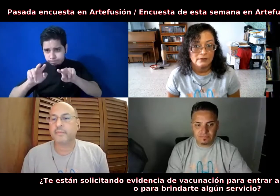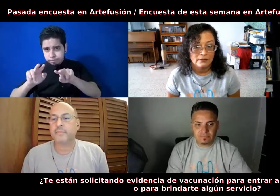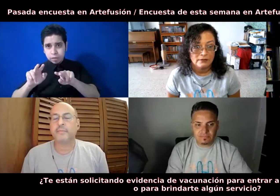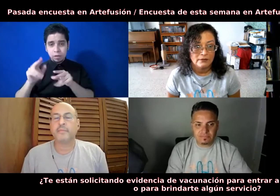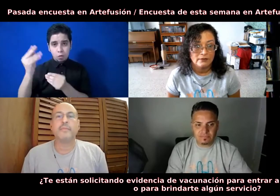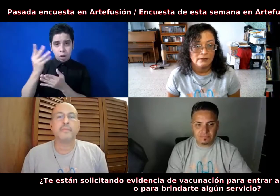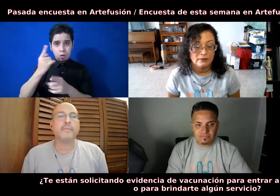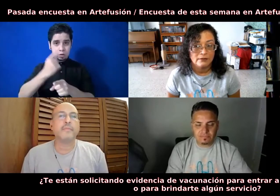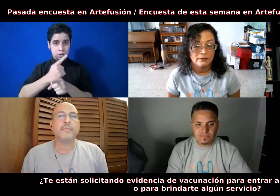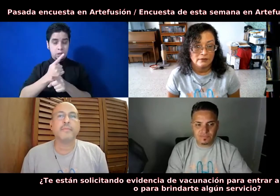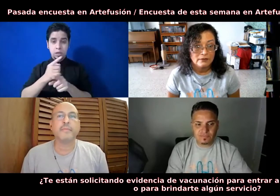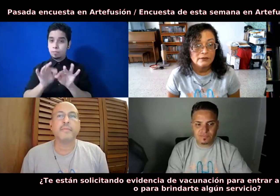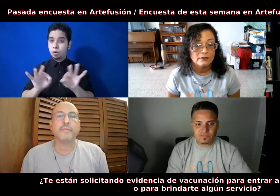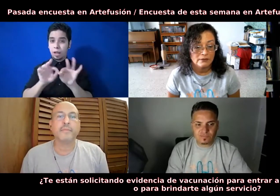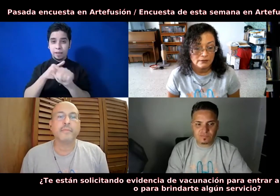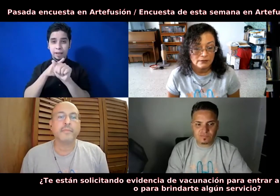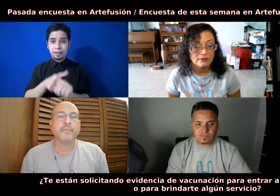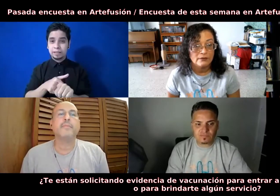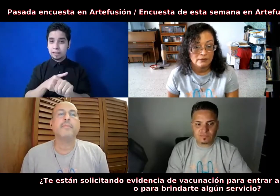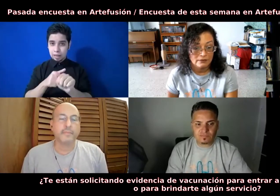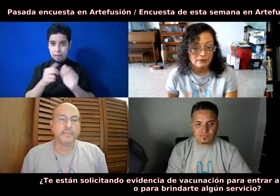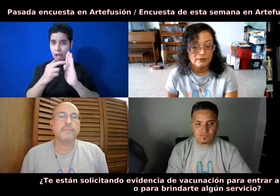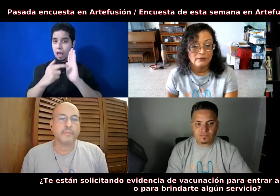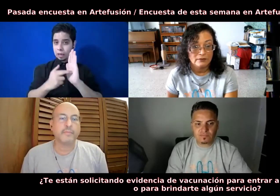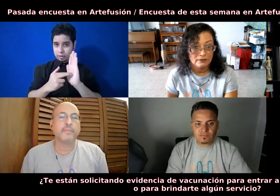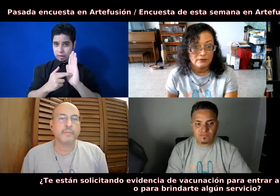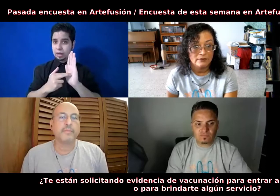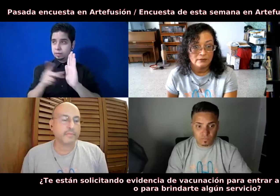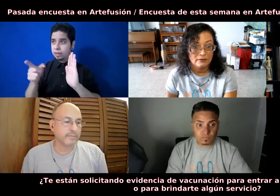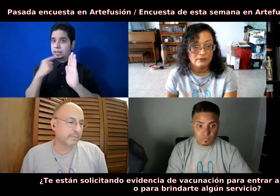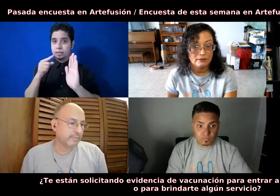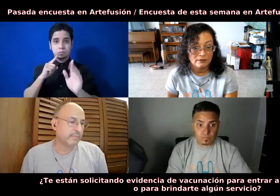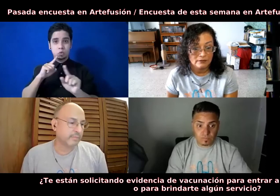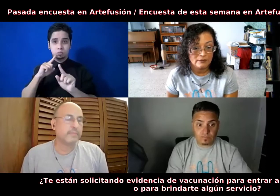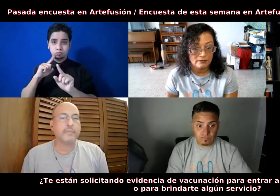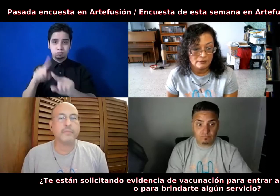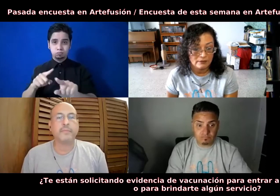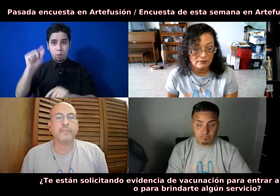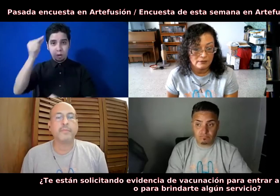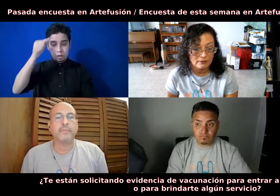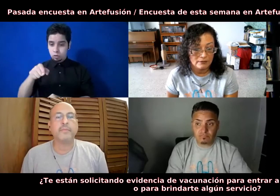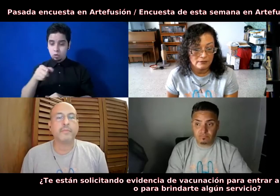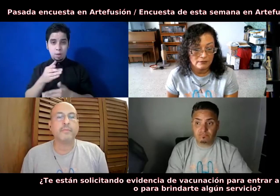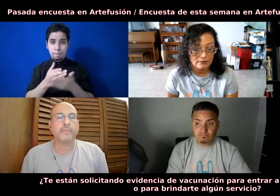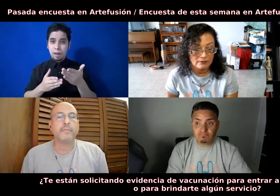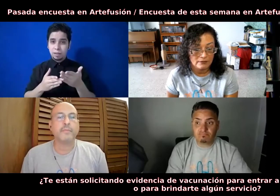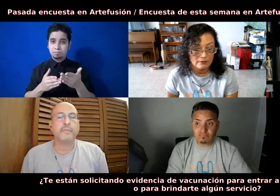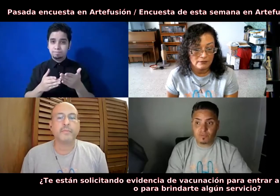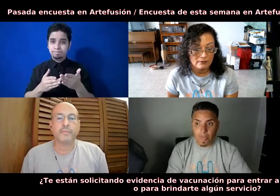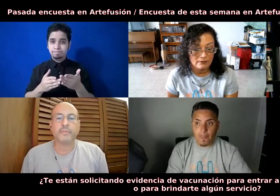cumpliendo con las directrices que establece la orden ejecutiva, y esto es parte integral de la orden, de verdad,